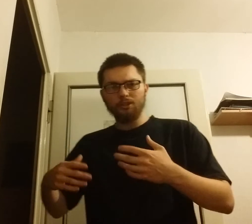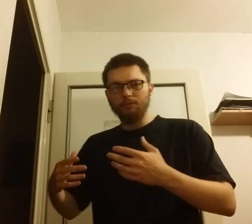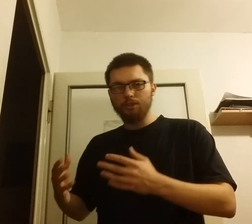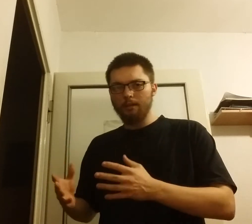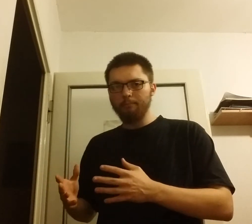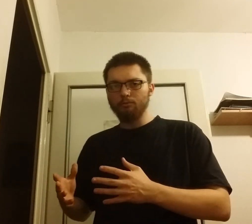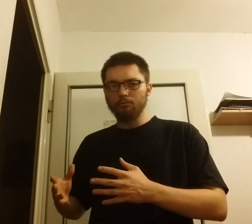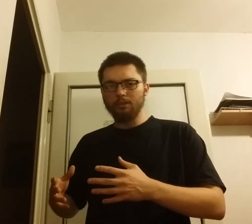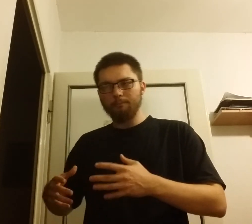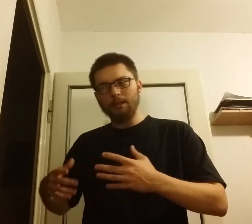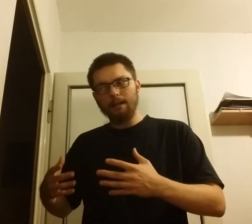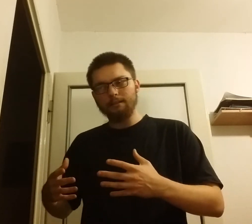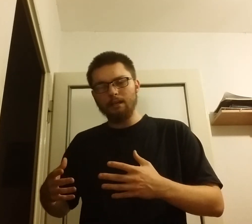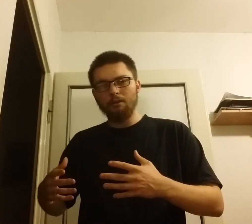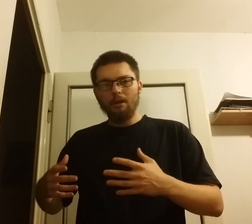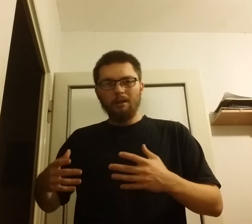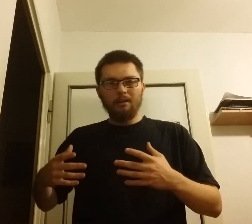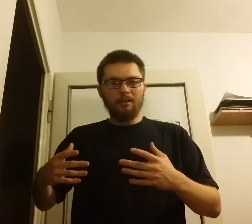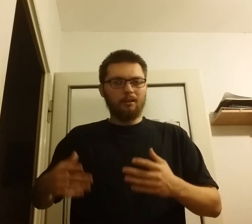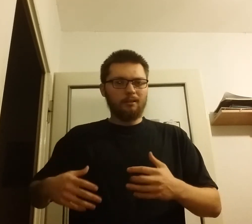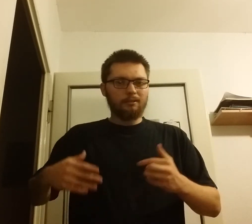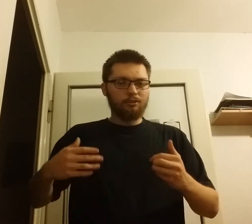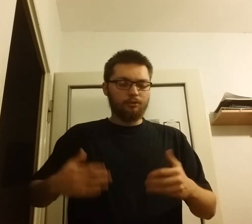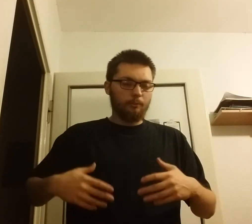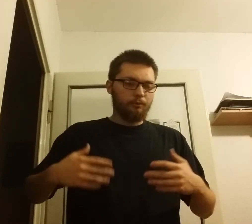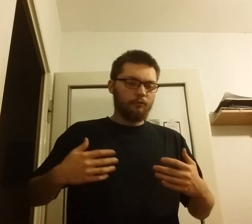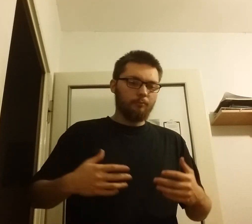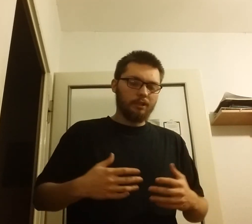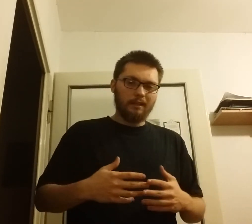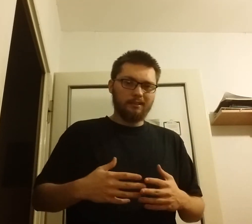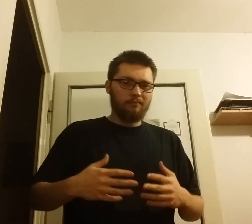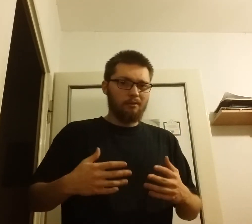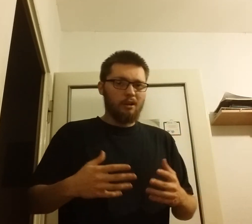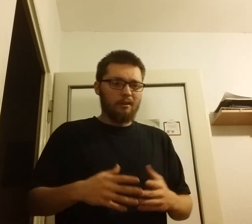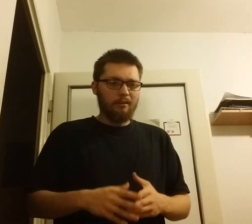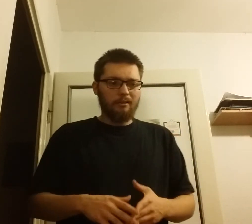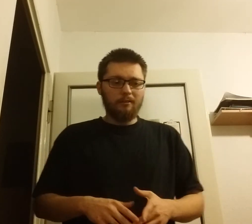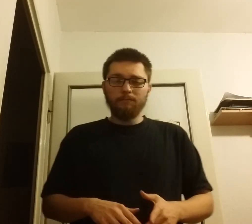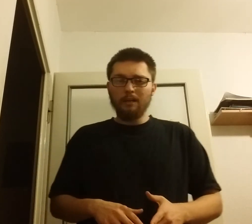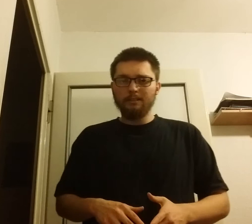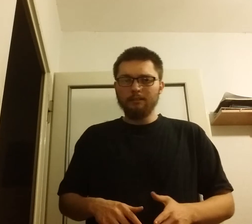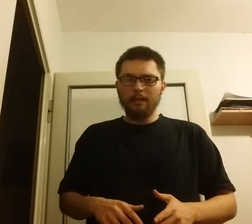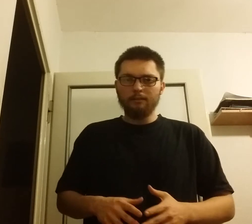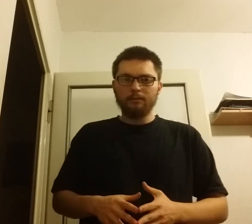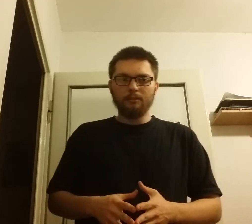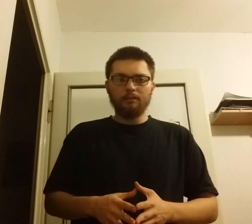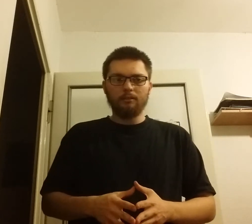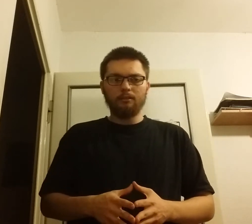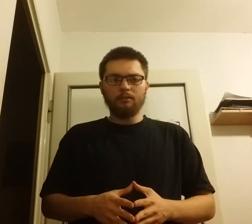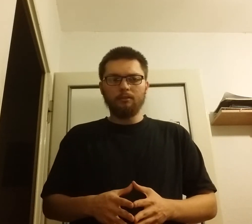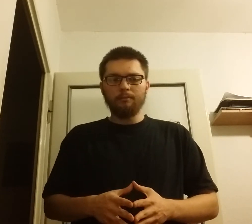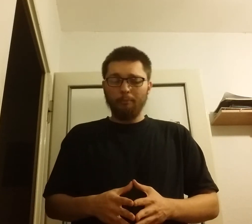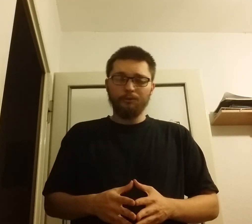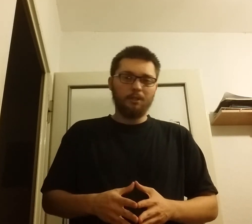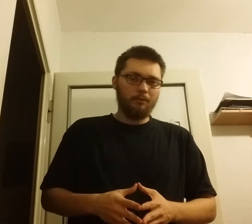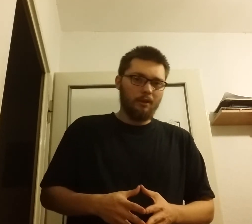oczywiście Piłsudski przekazał stopniowo przekazywał władzę nad polskimi